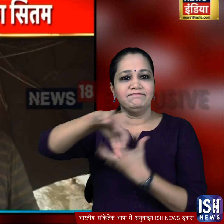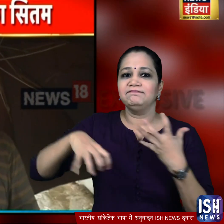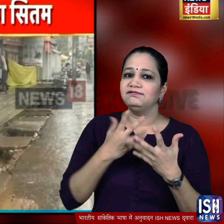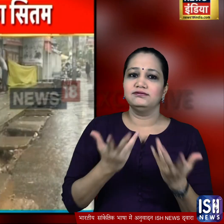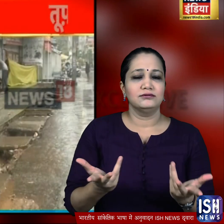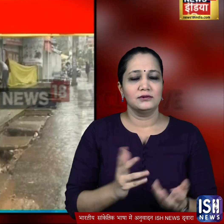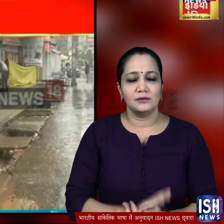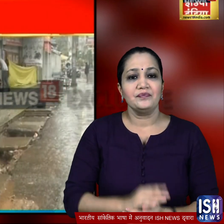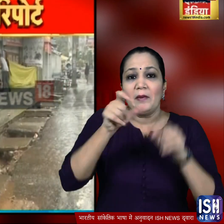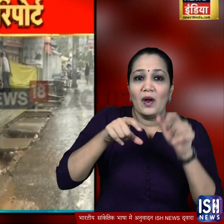बेघर लोगों के लिए भी